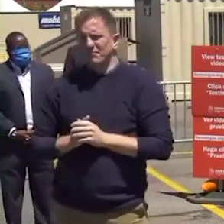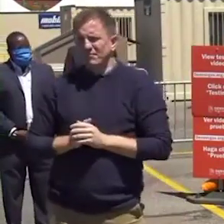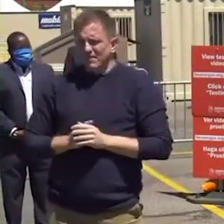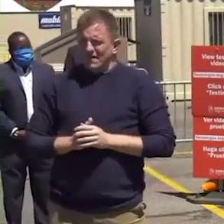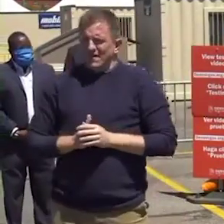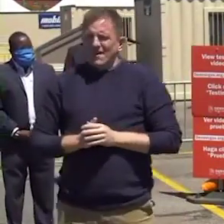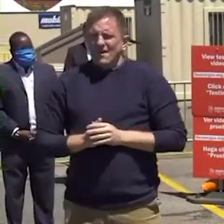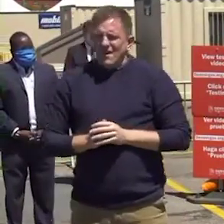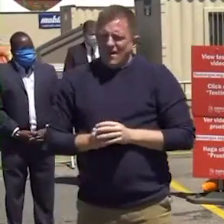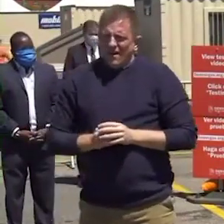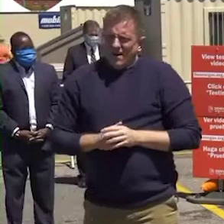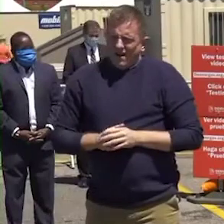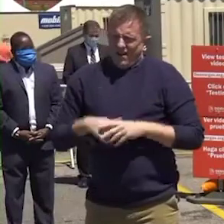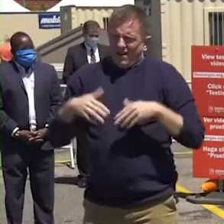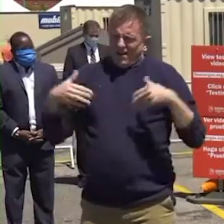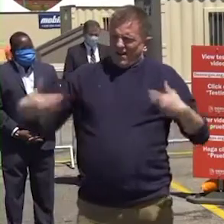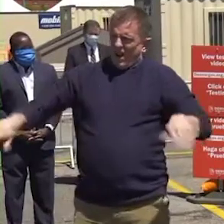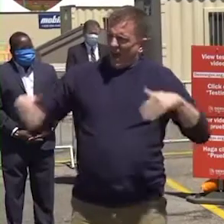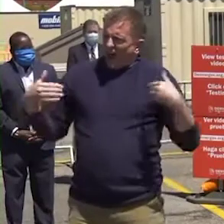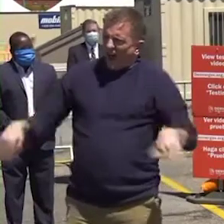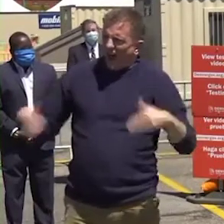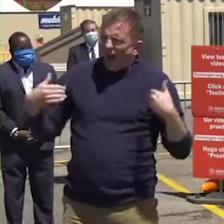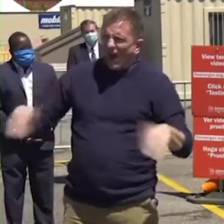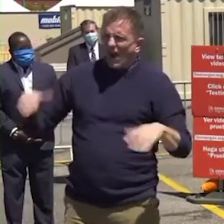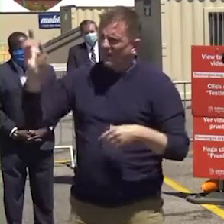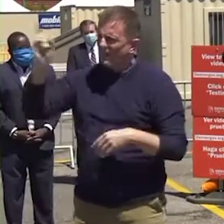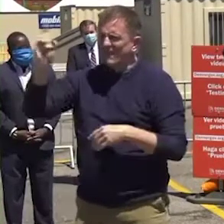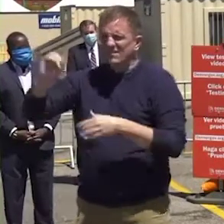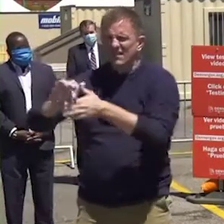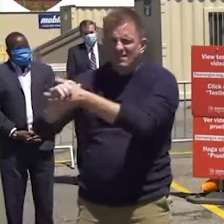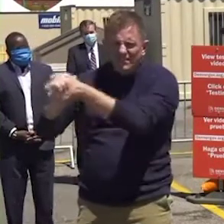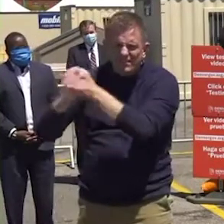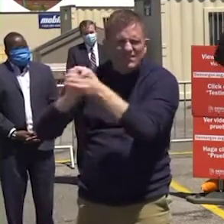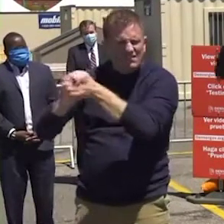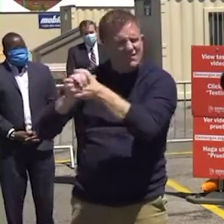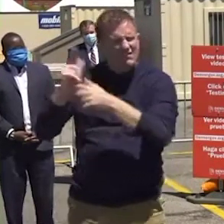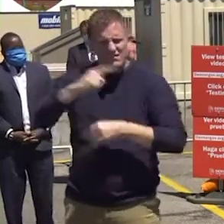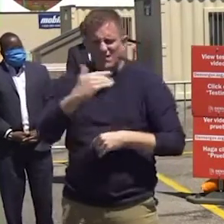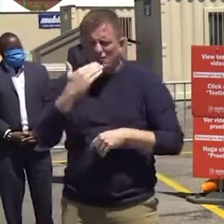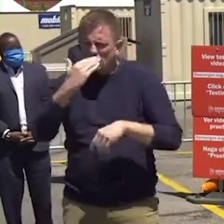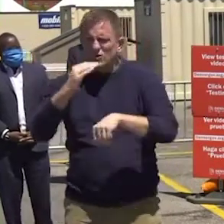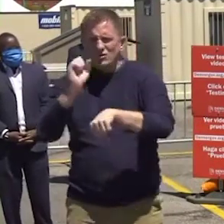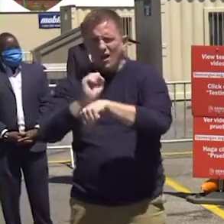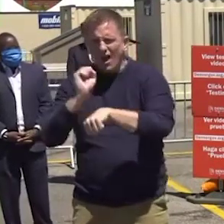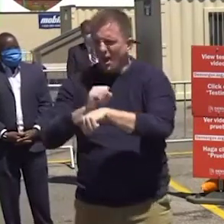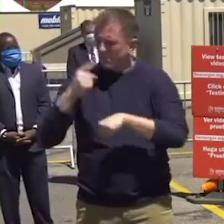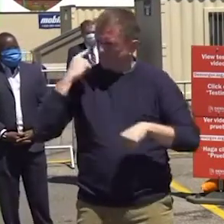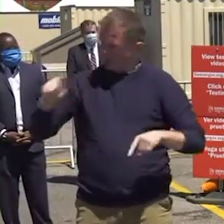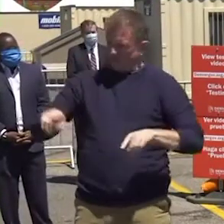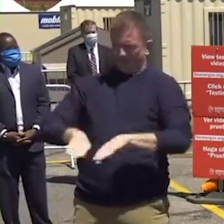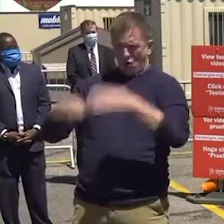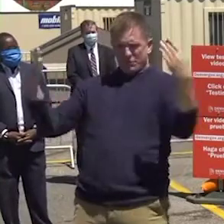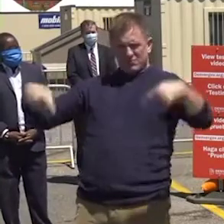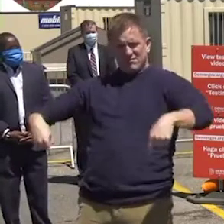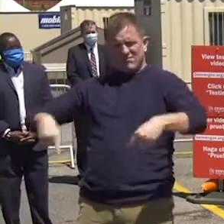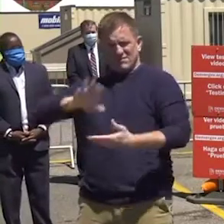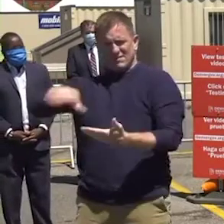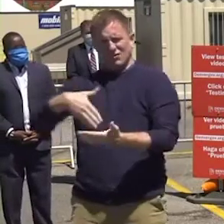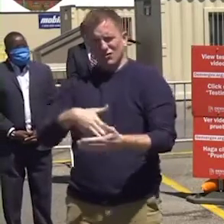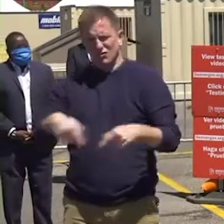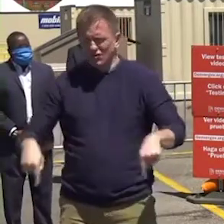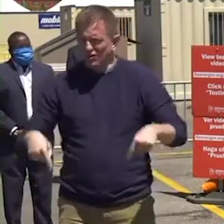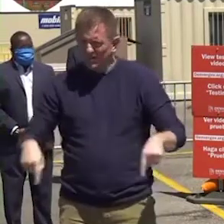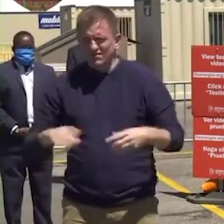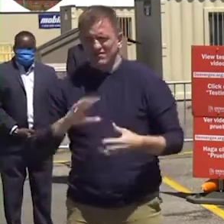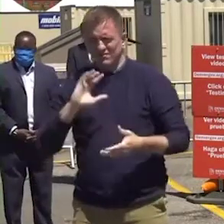Bueno, muy buen trabajo, Denver, al preparar este sitio. Y ahora hay 34 sitios gratuitos comunitarios a través de todo el estado